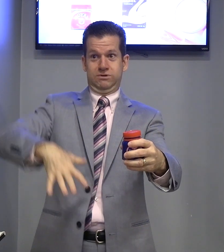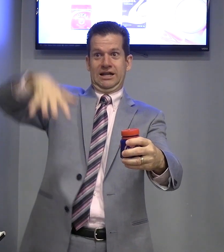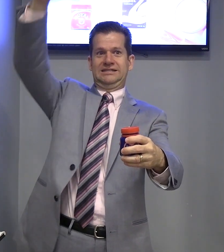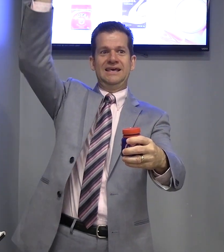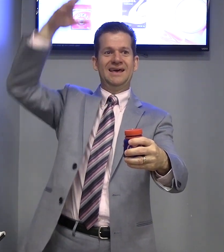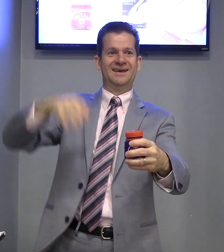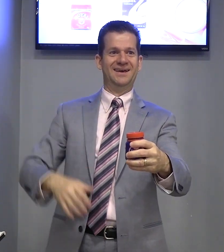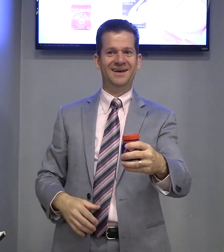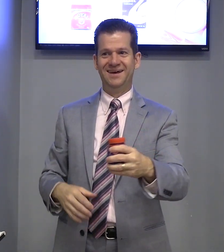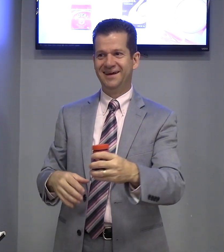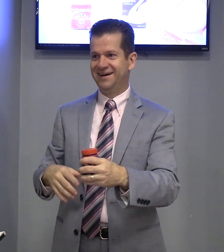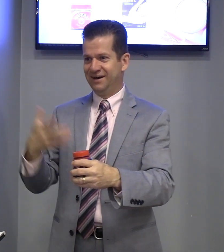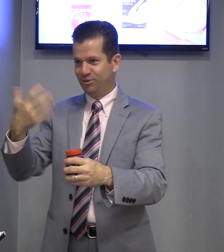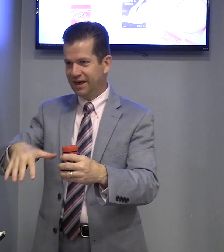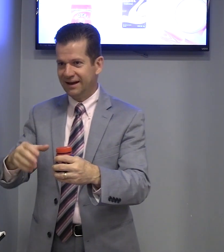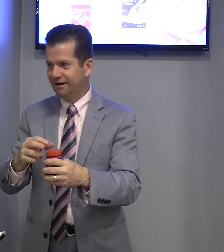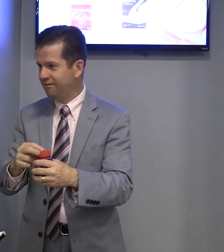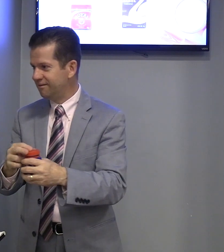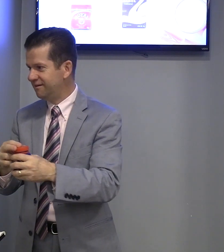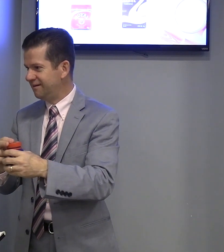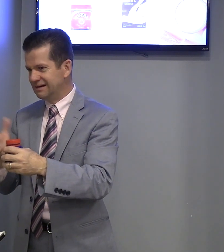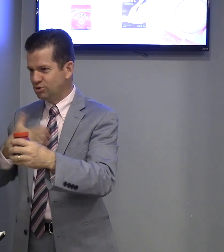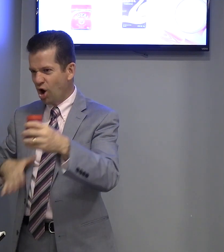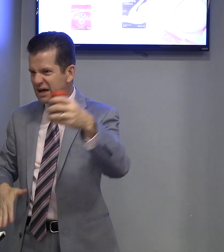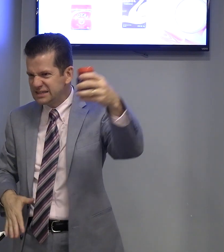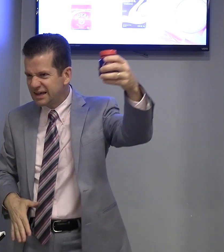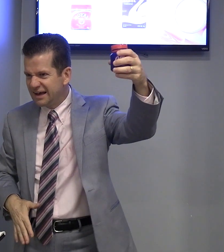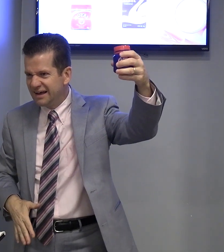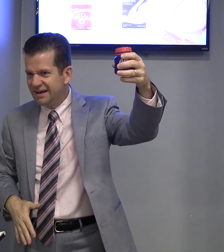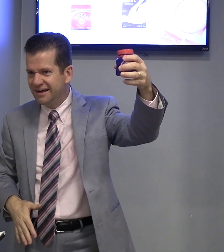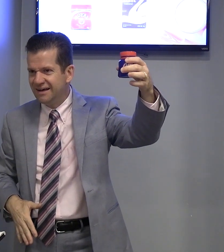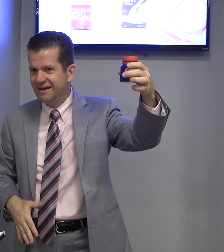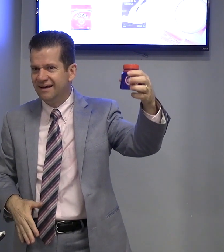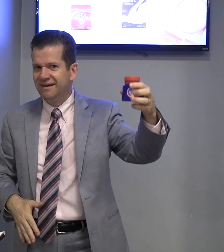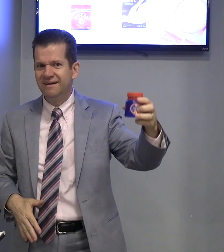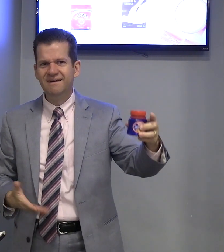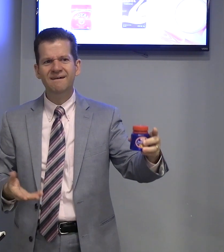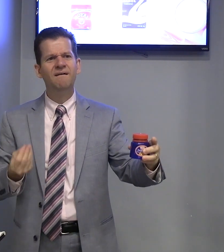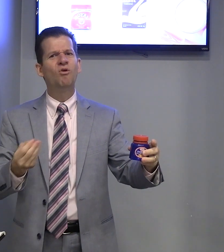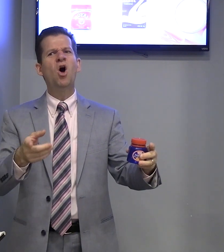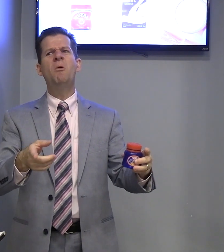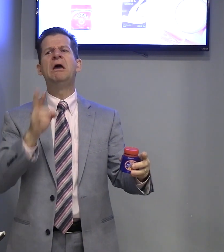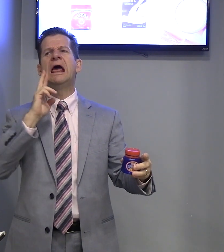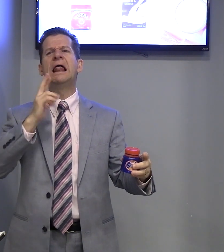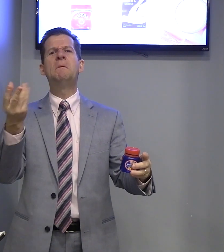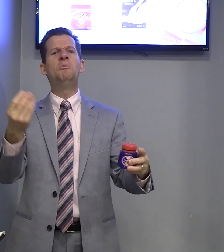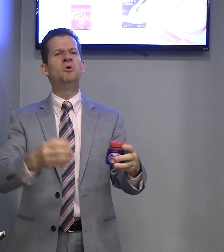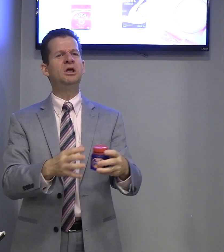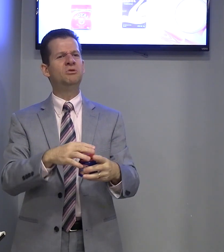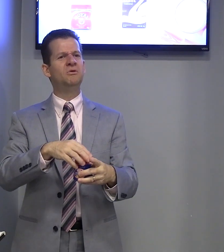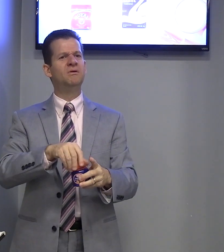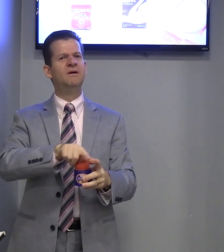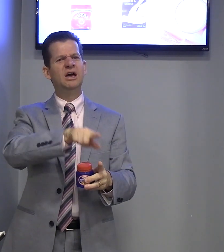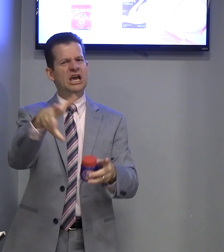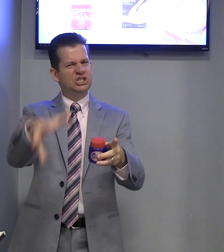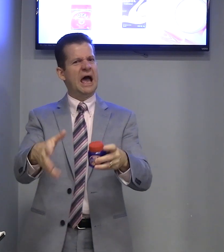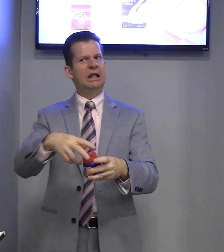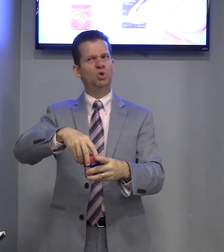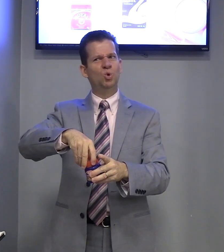Crescer. Não quer não? Não gosta? Aquece. Como? Reclama muito? Chato?